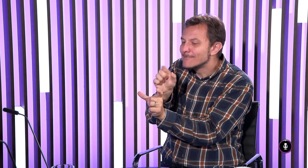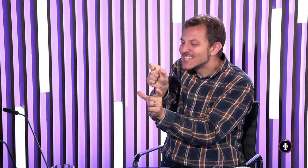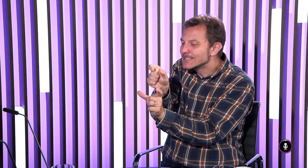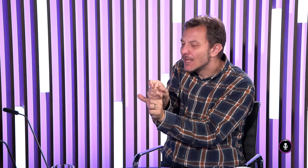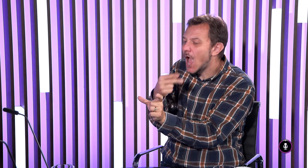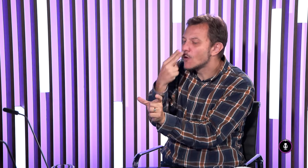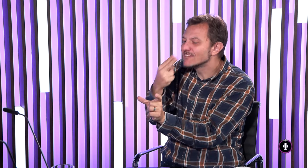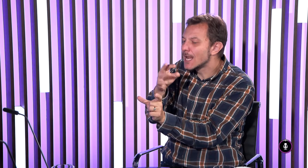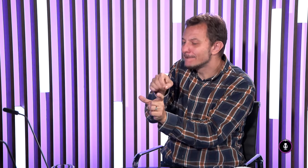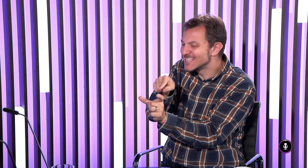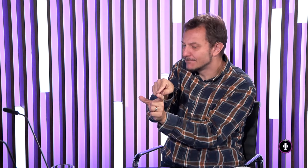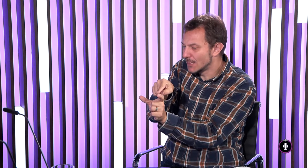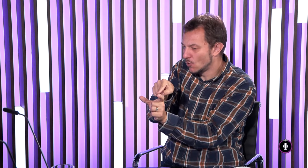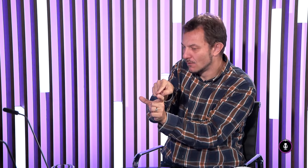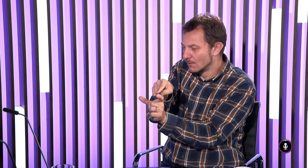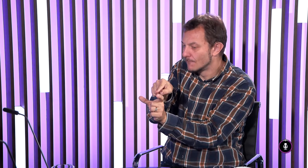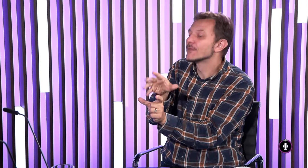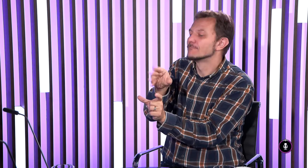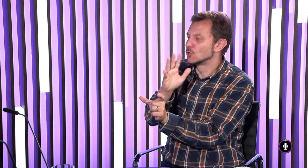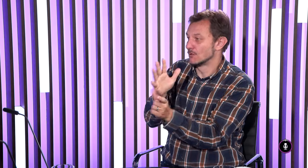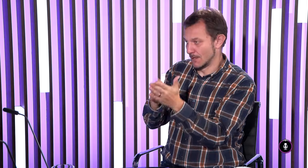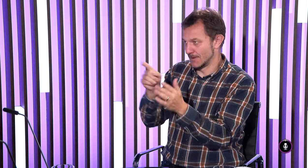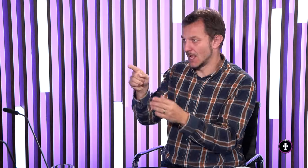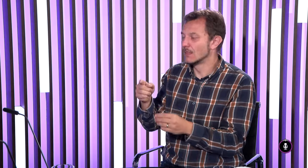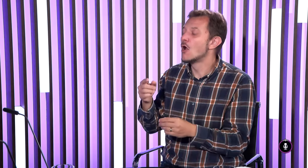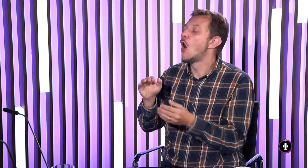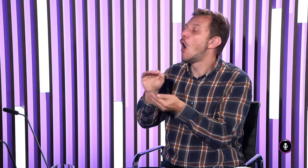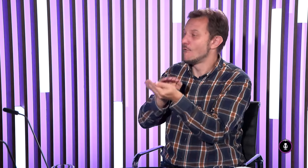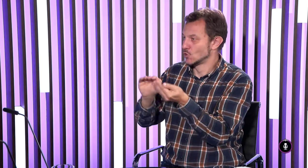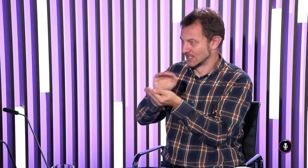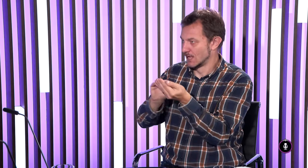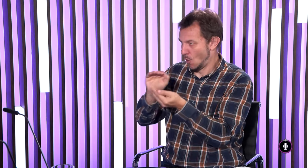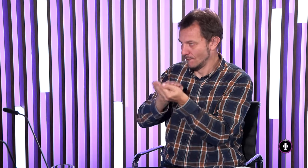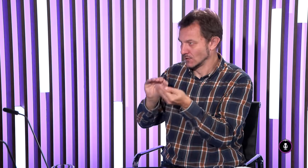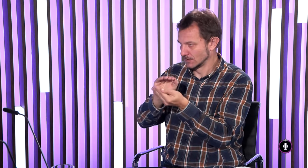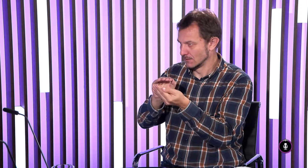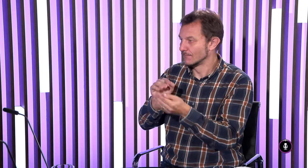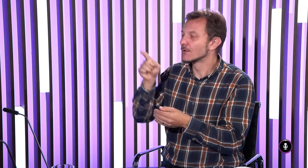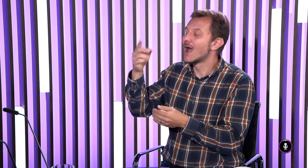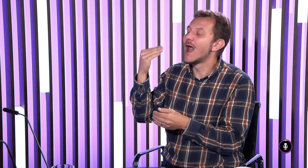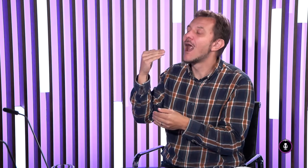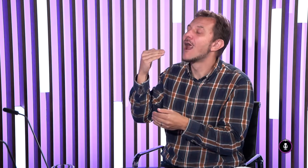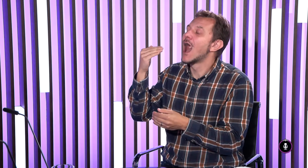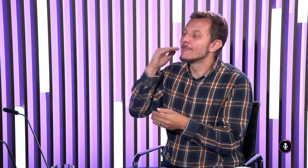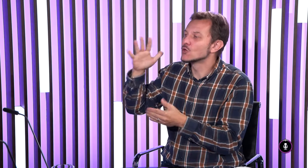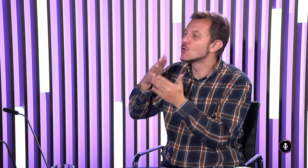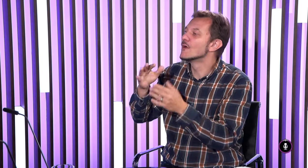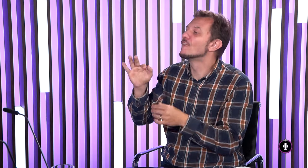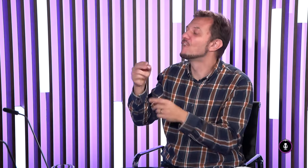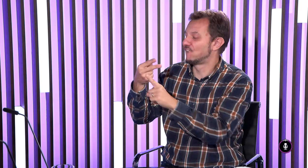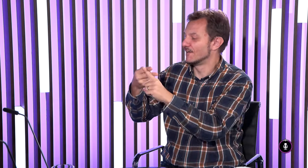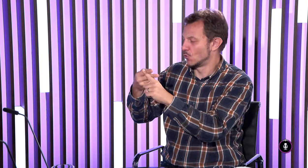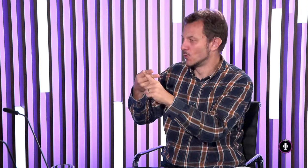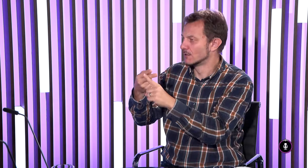sledujú začiatočné písmeno slova, aké tam je v tom slove a je zaradené napríklad do toho posunku ovocie, hej,